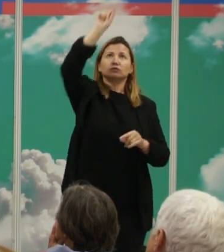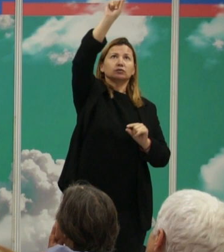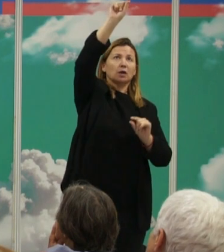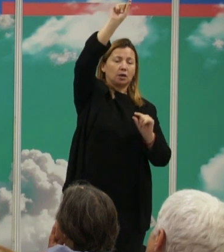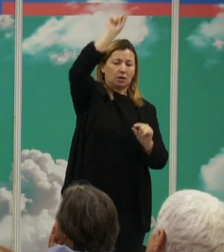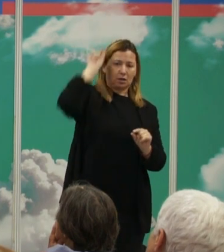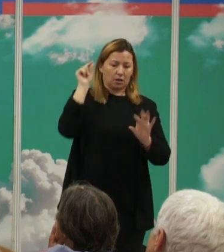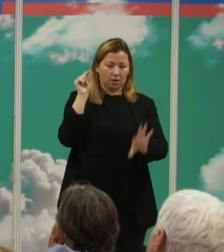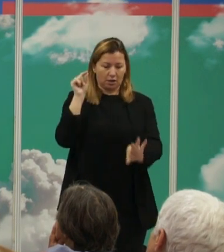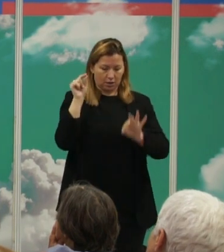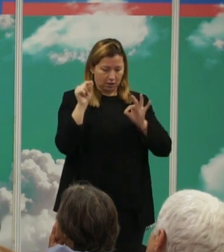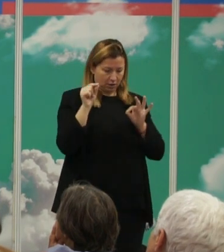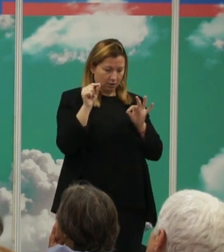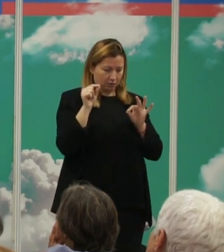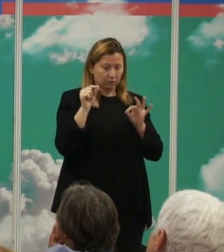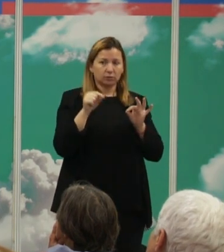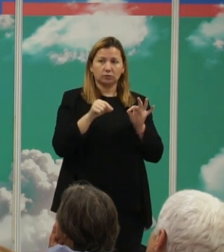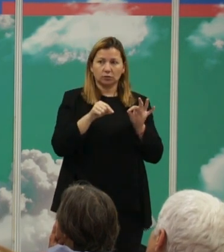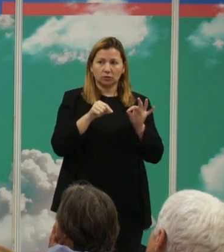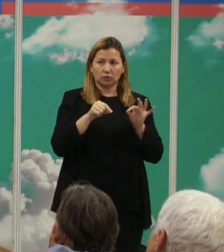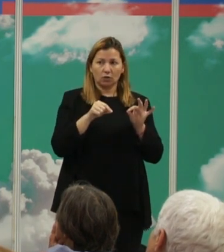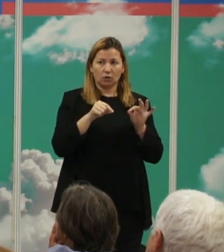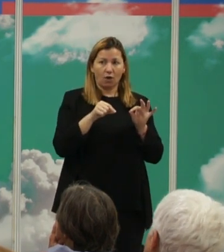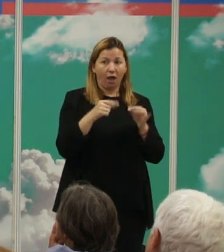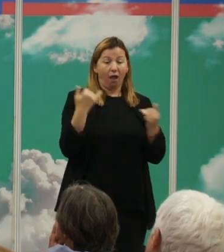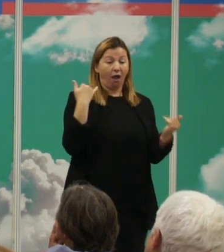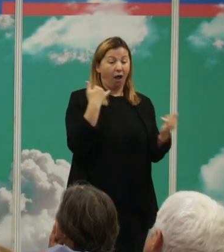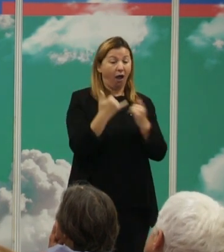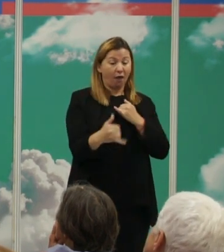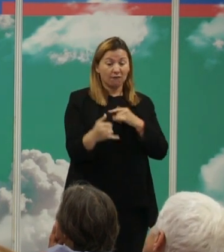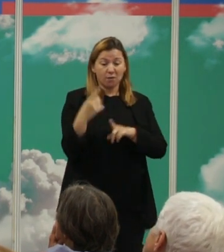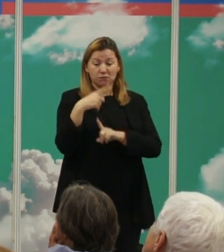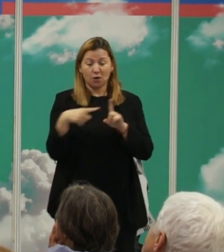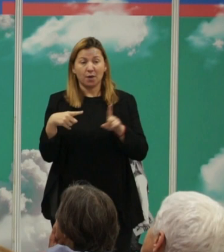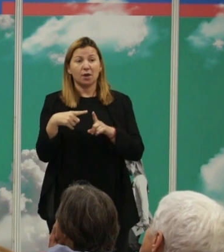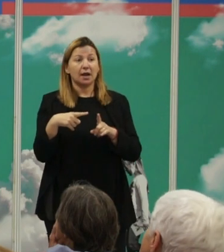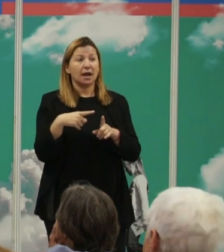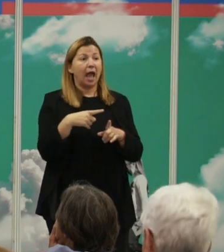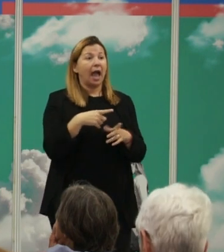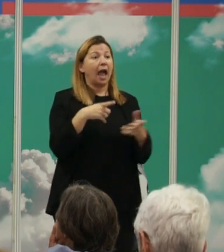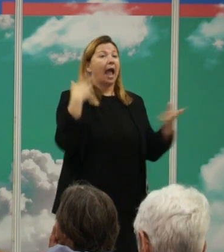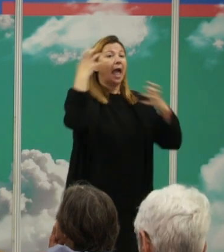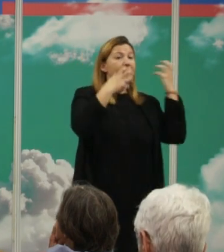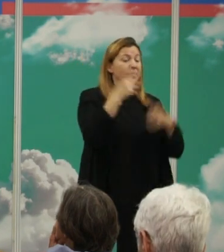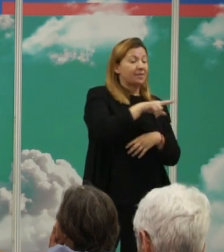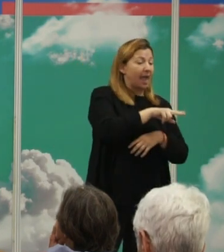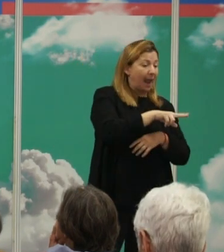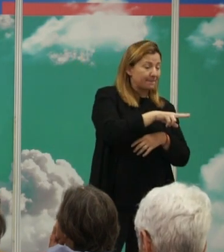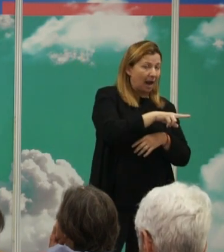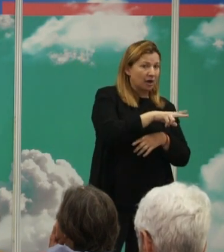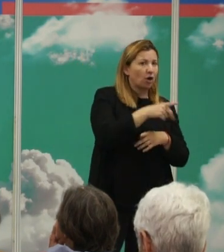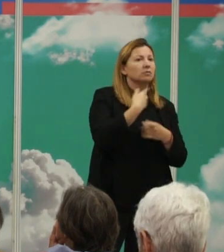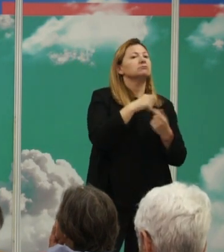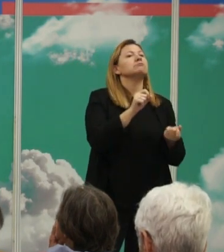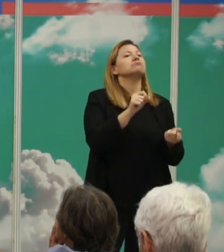comparo siempre con dos especies hermanas luego al final el promedio no va a salir que las especies hermanas se parecen entre sí más que ese conjunto de especies